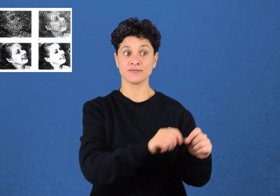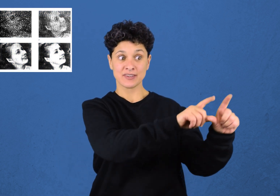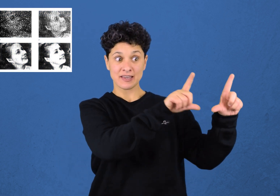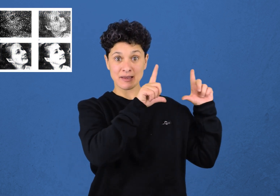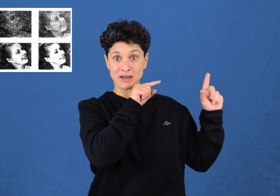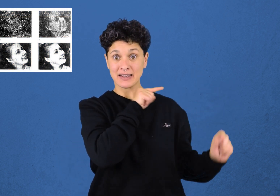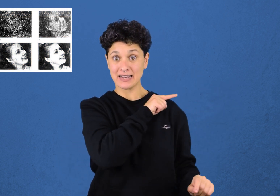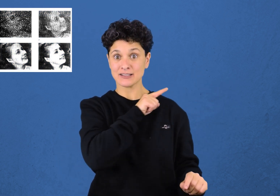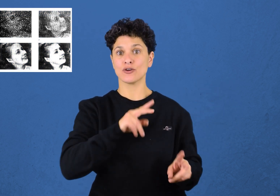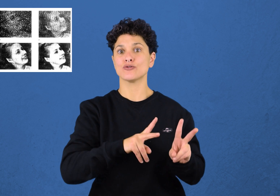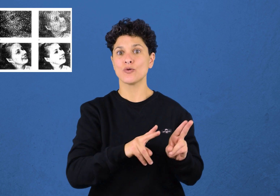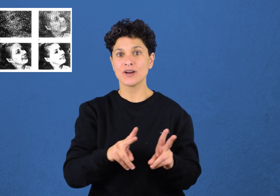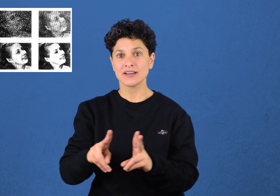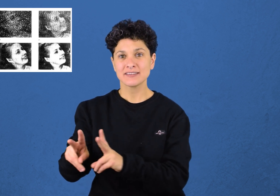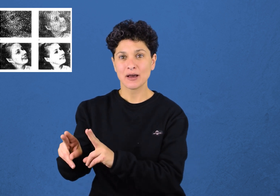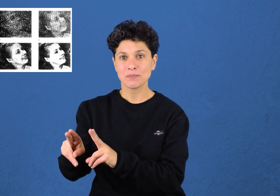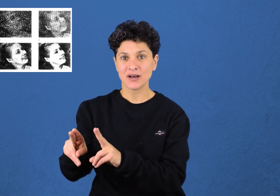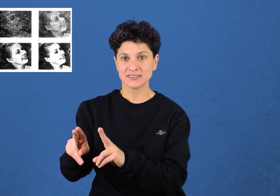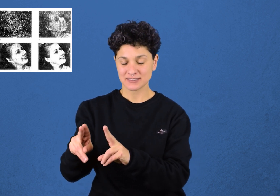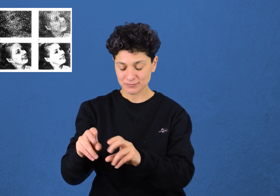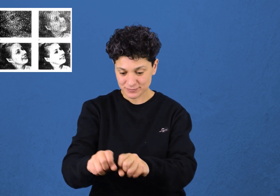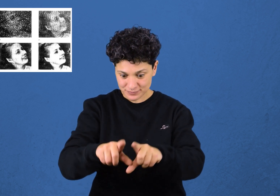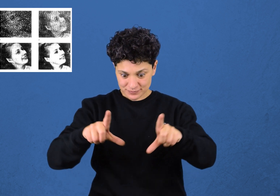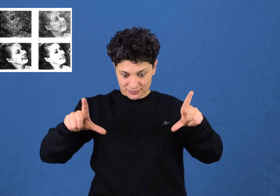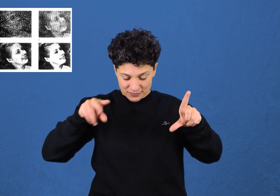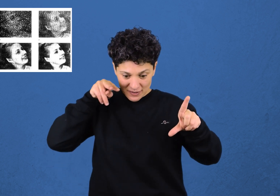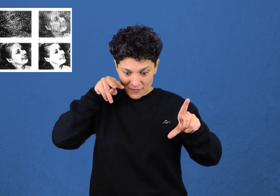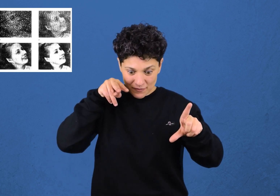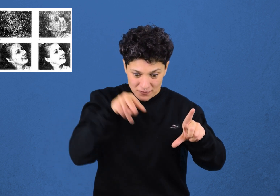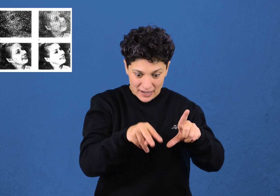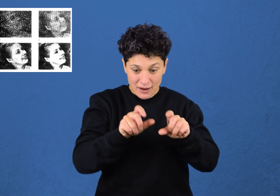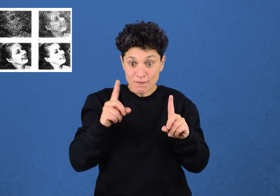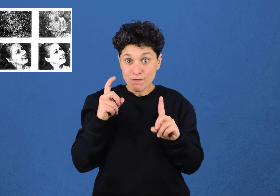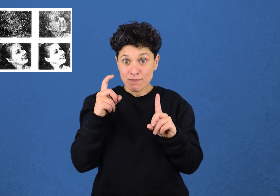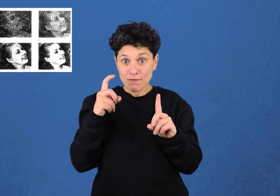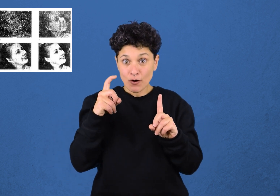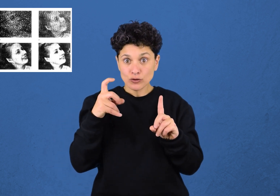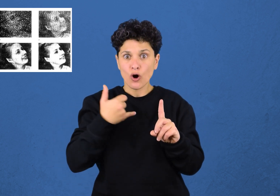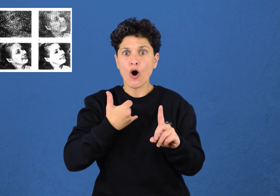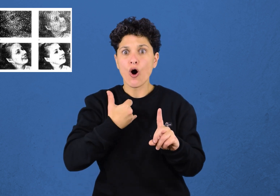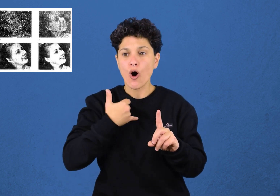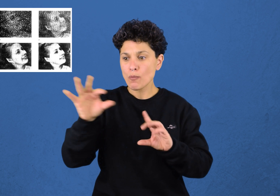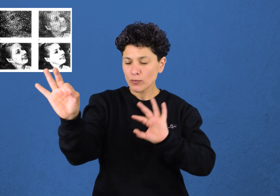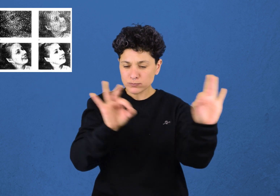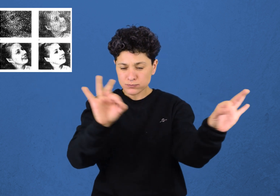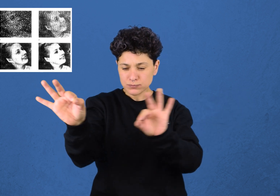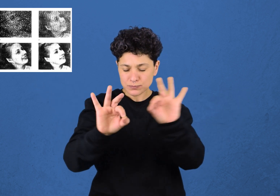Etapas de exposición de una película que indican la producción de una fotografía fotón por